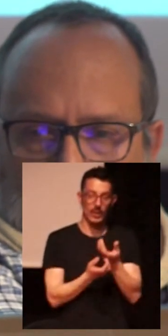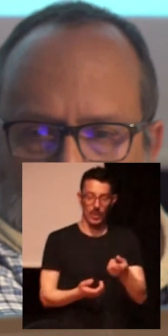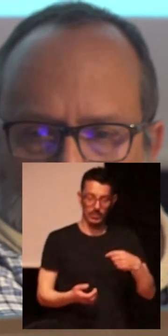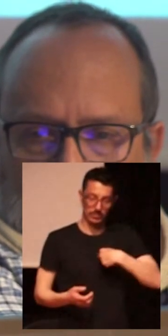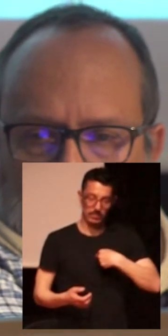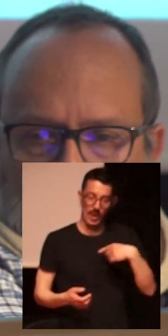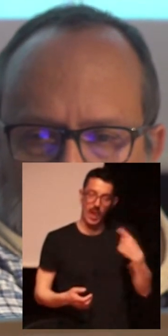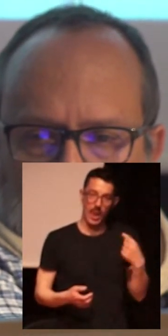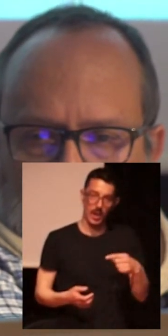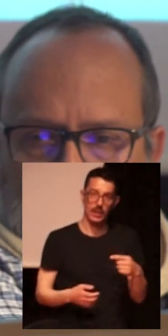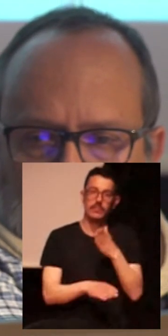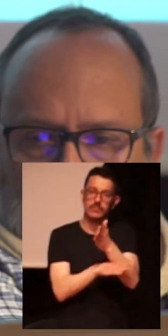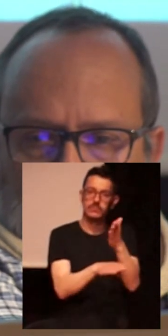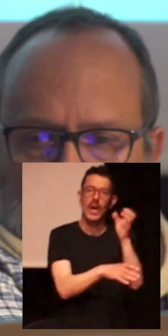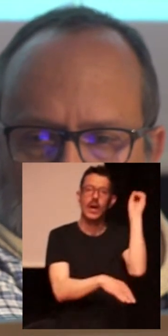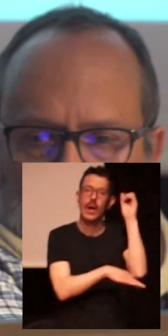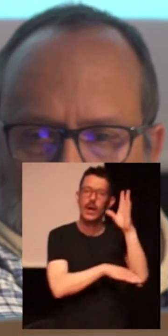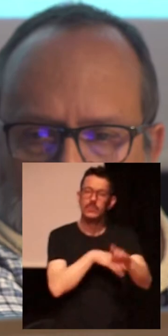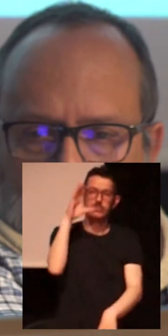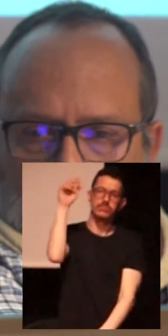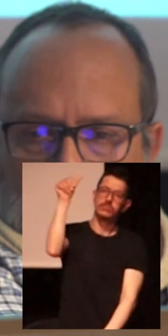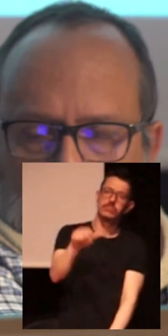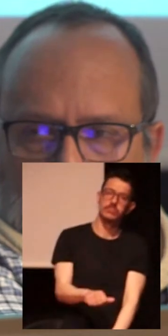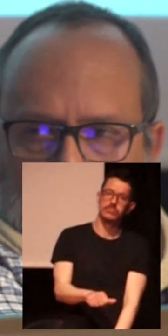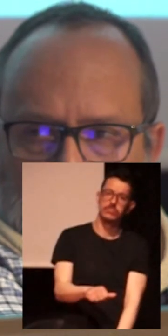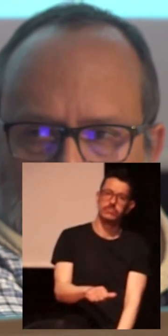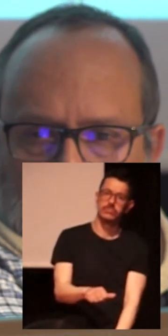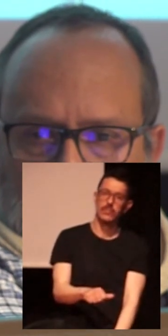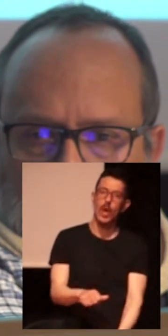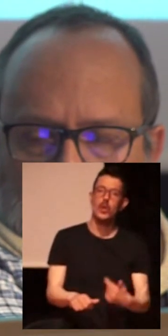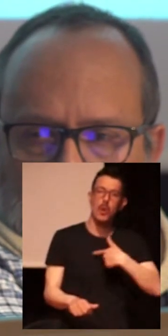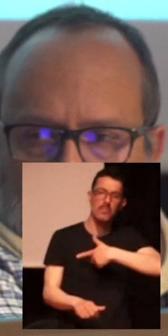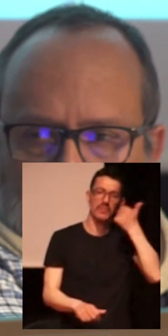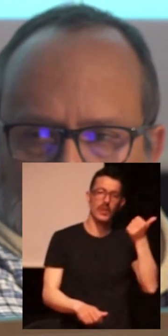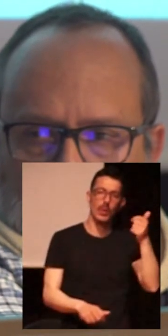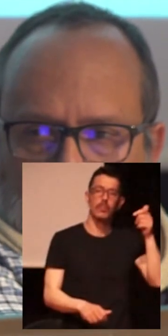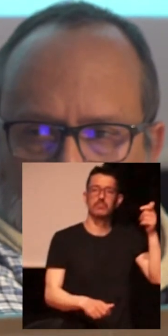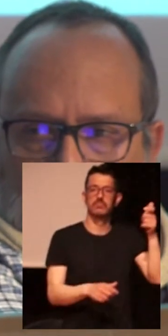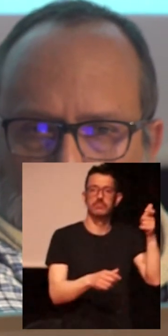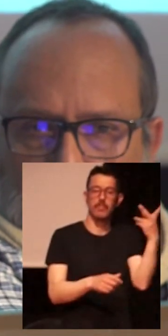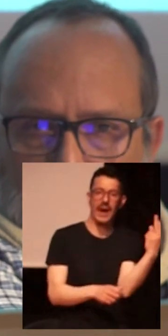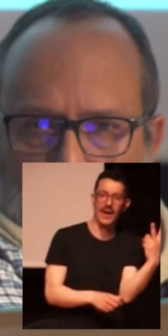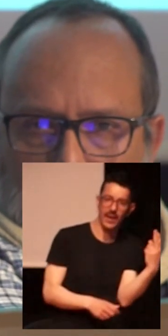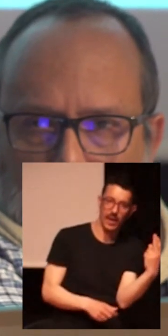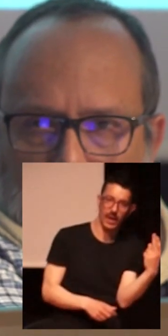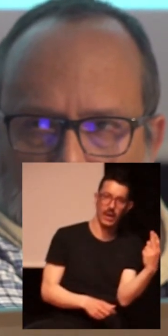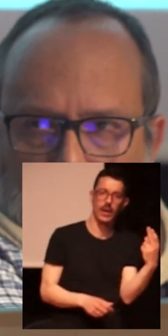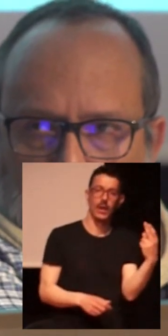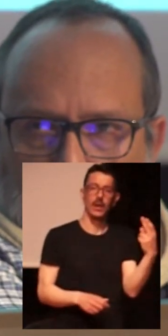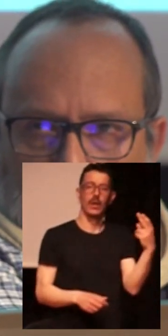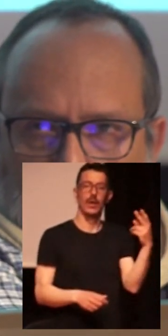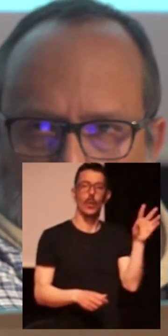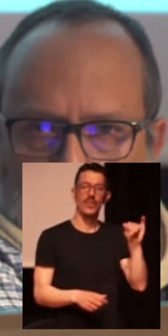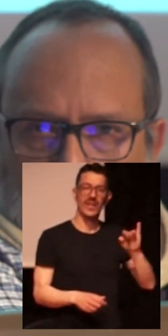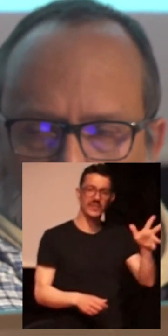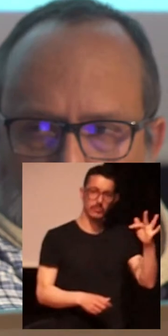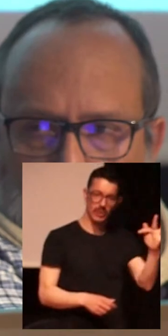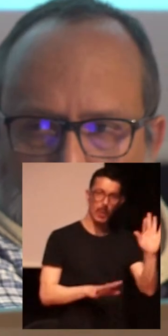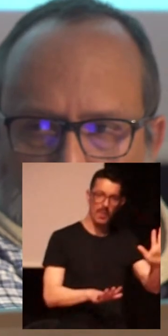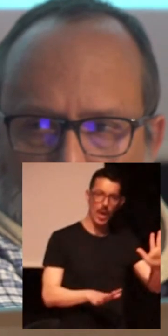con VIH en TAR que alguien que no se haya hecho la prueba. Pero, ojo, porque esto también tiene un revés. Yo creo que lo hemos mencionado de alguna manera